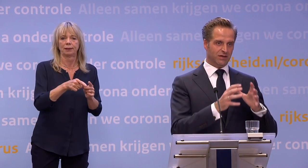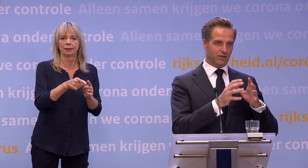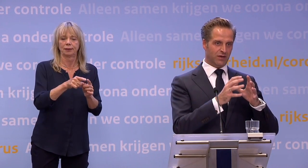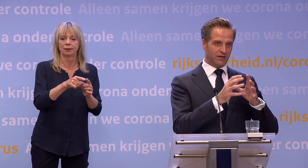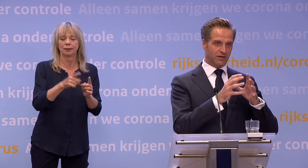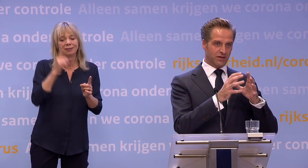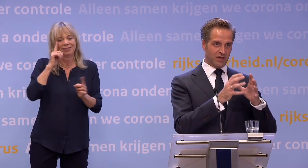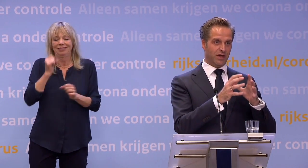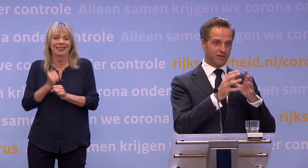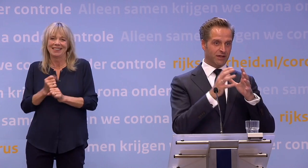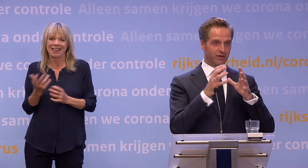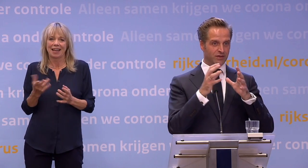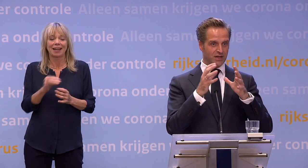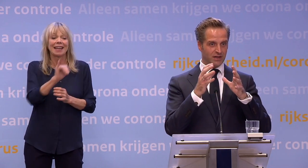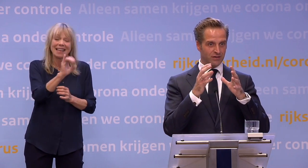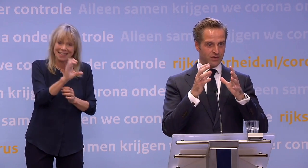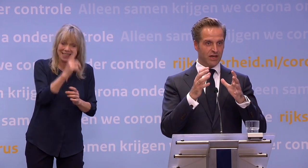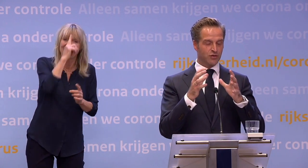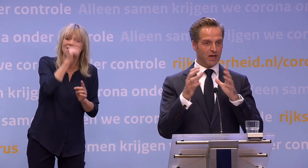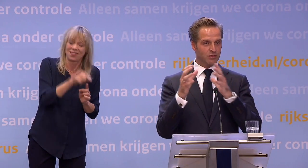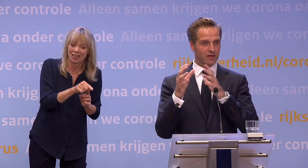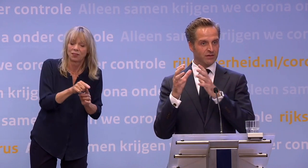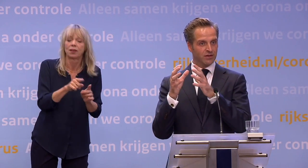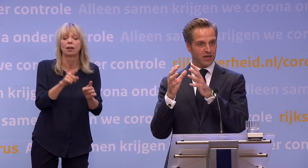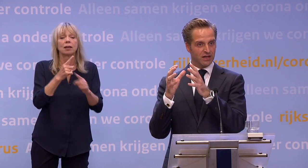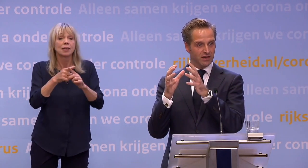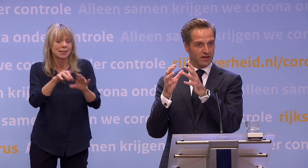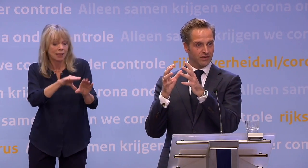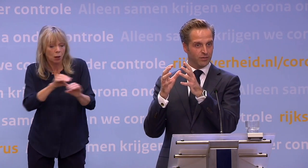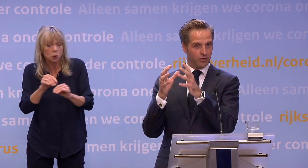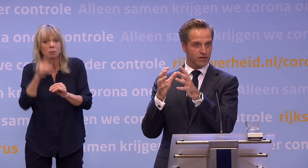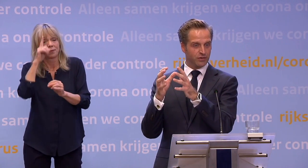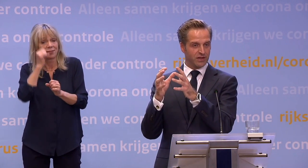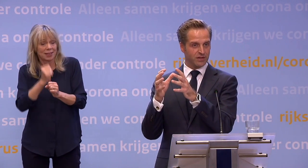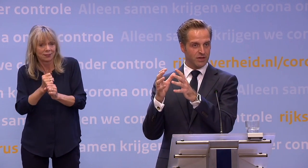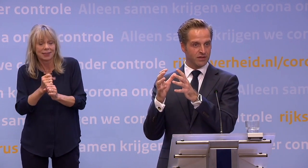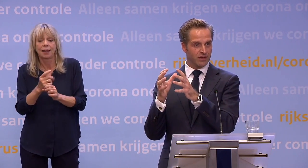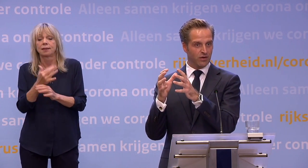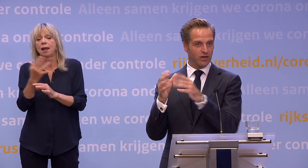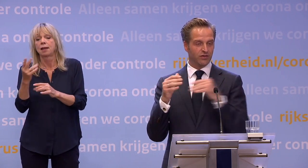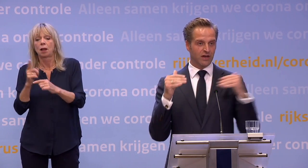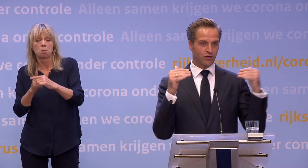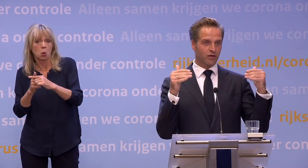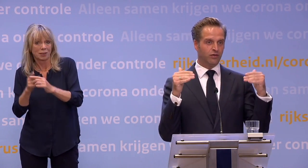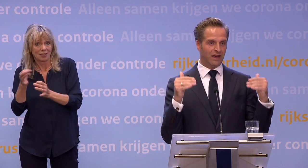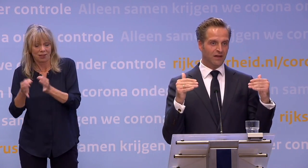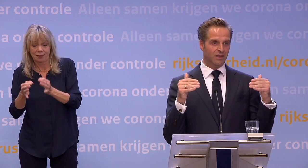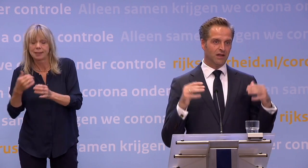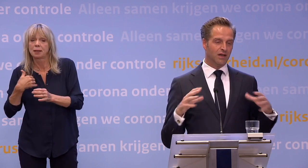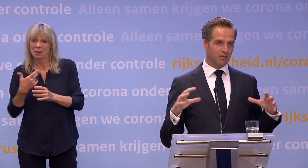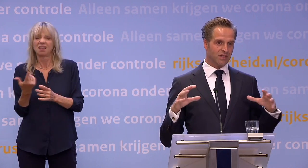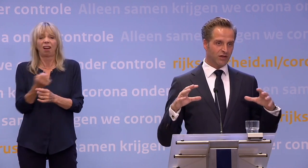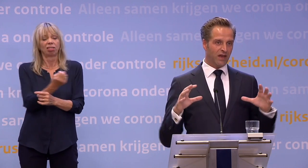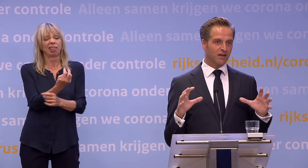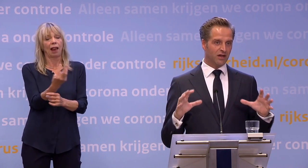zeker. We weten de IC-plekken, weten we heel zeker. Het aantal ziekenhuisopnames weten we heel zeker. Het aantal positief geteste mensen weten we ook heel zeker. kun je gewoon tellen.